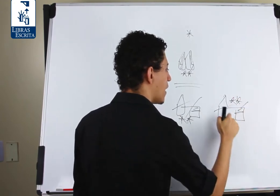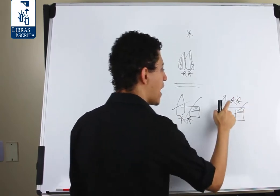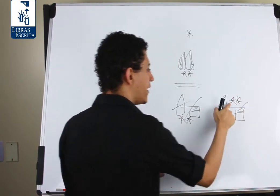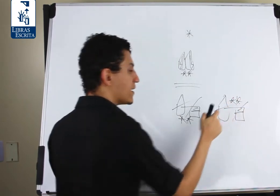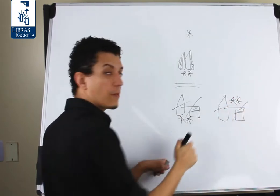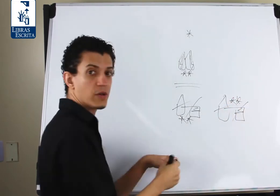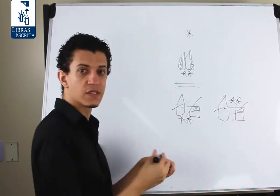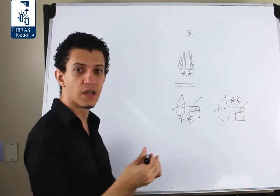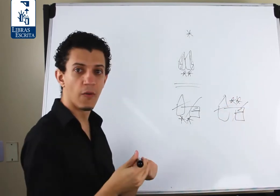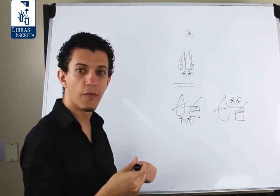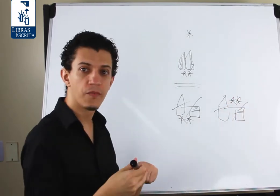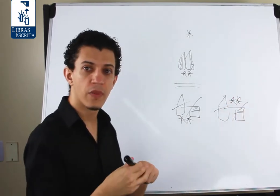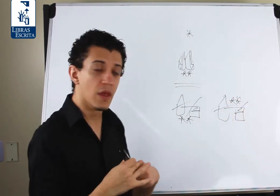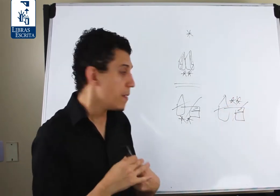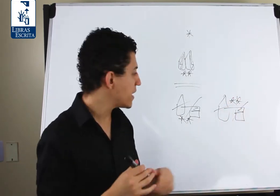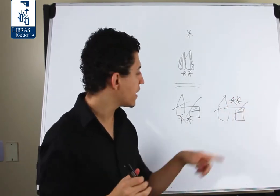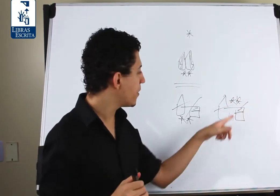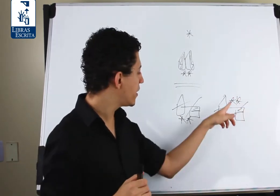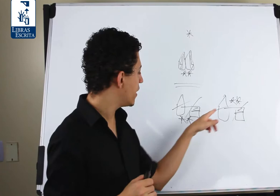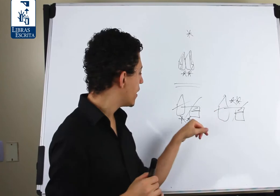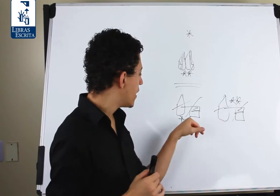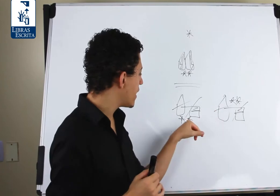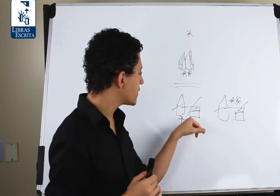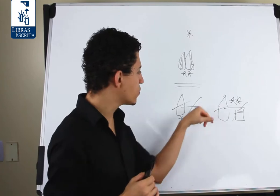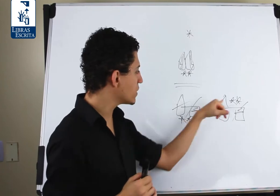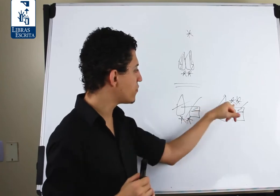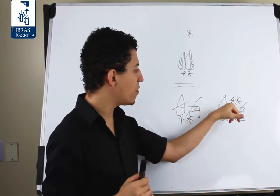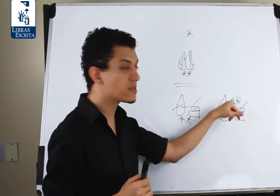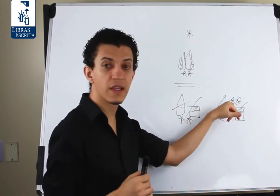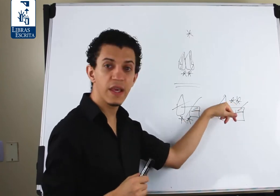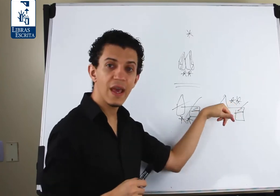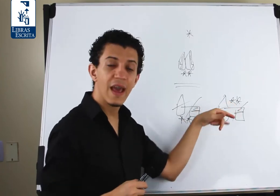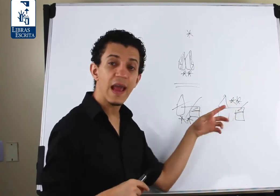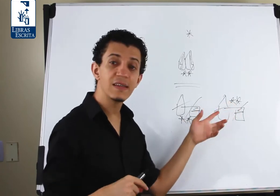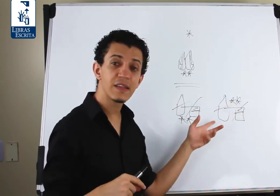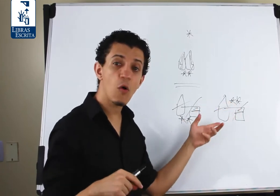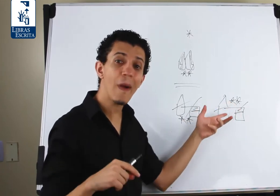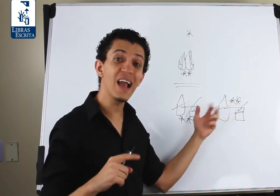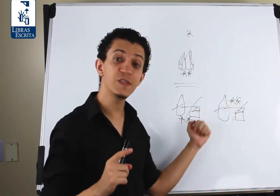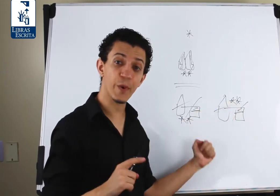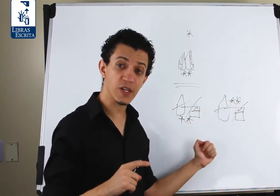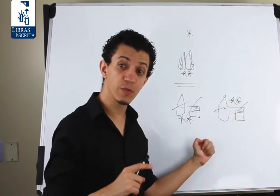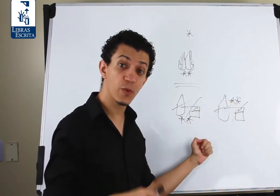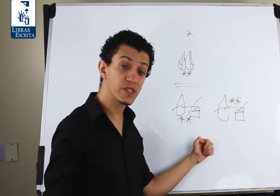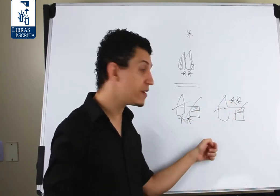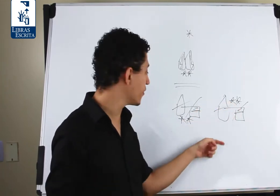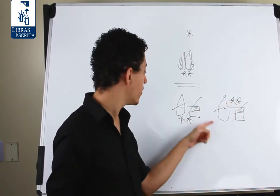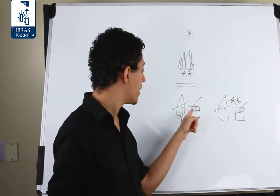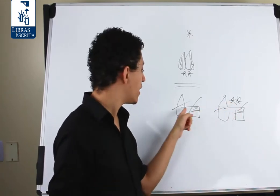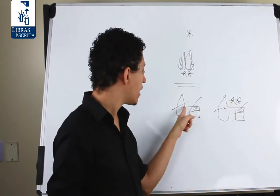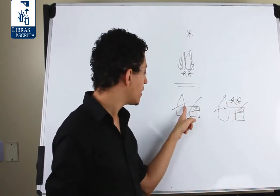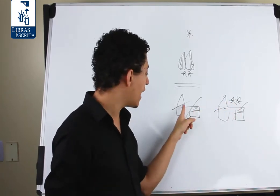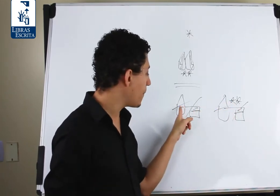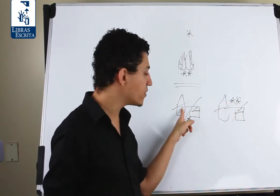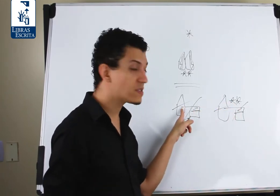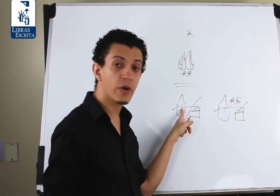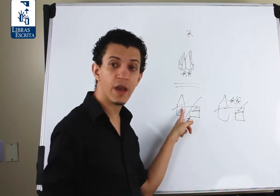...nessa posição. Perceba aqui, nessas duas formas aqui, ele está o mais próximo possível da posição em que